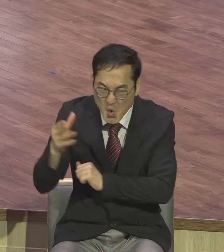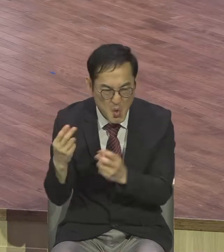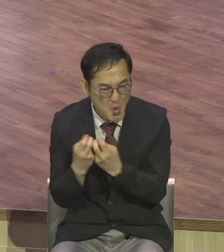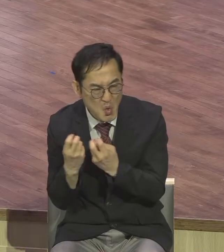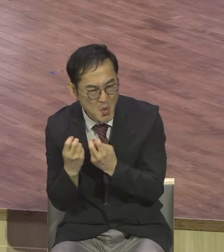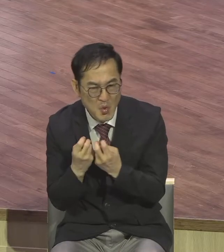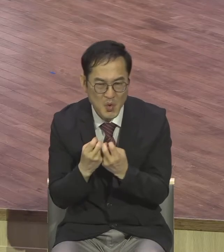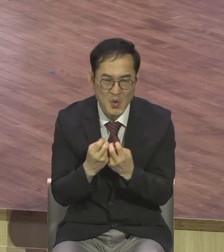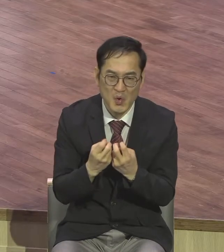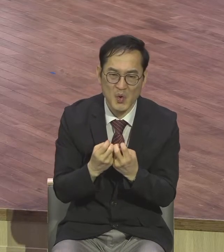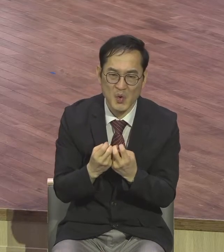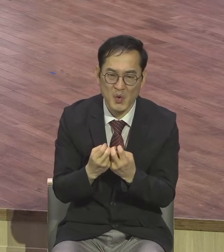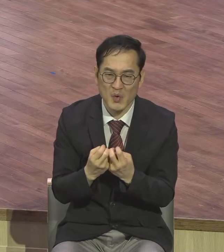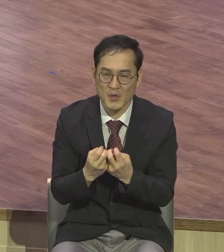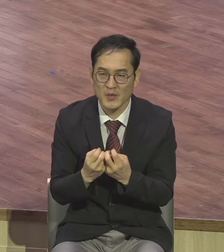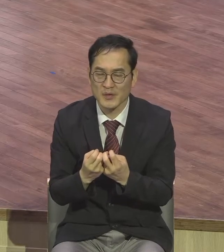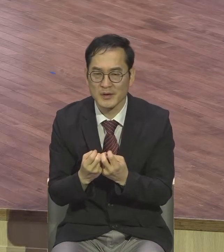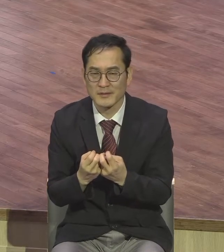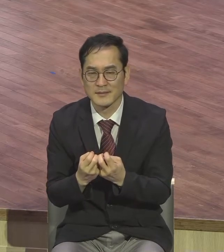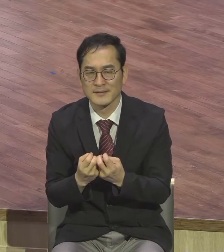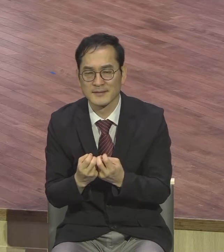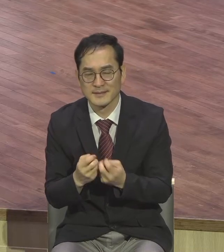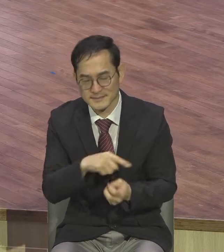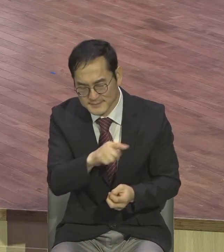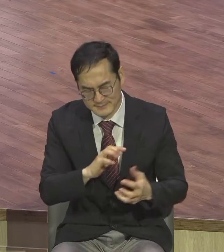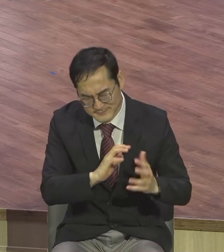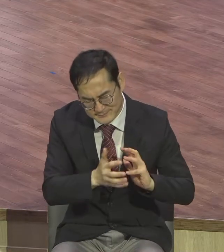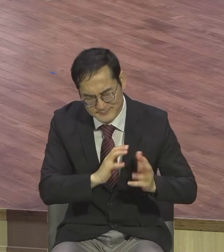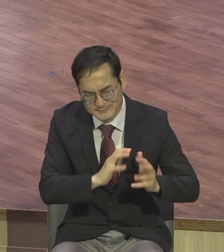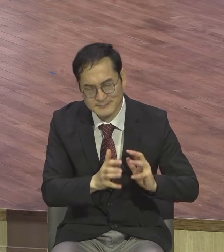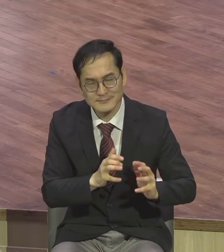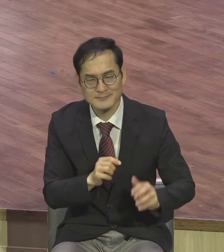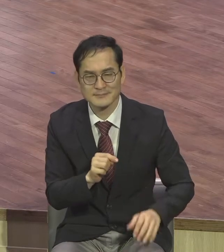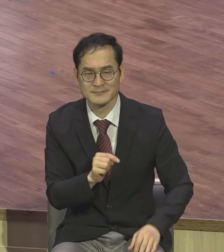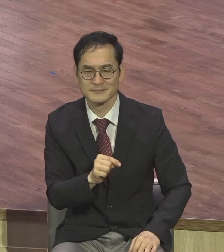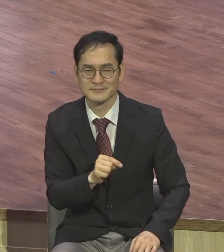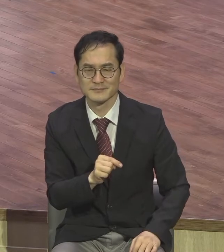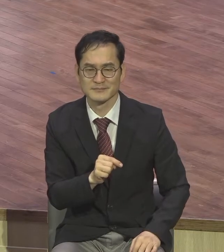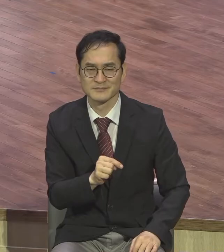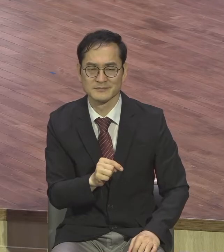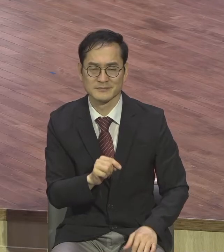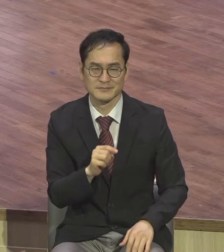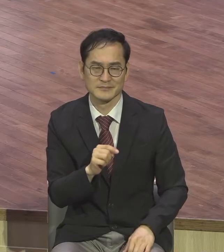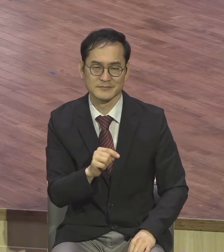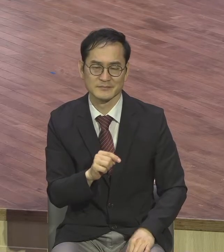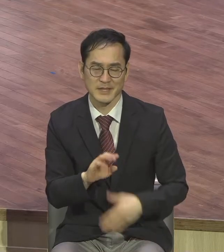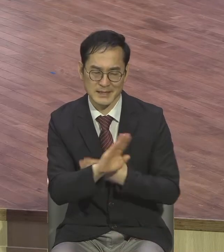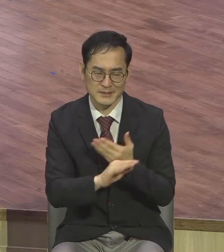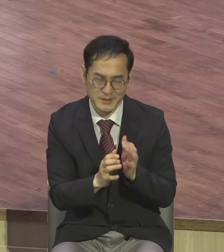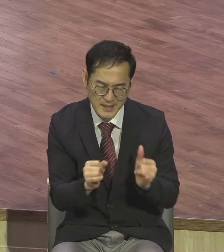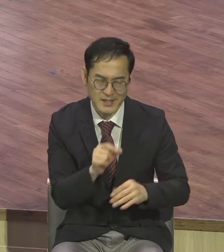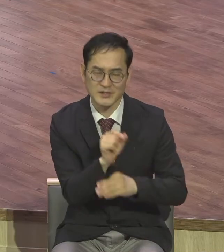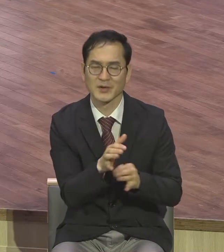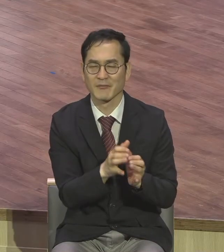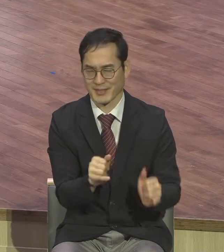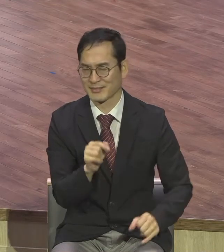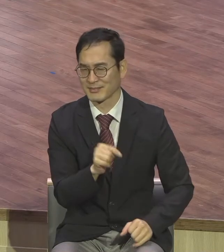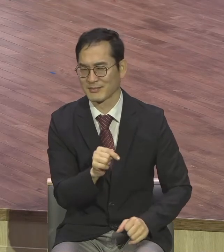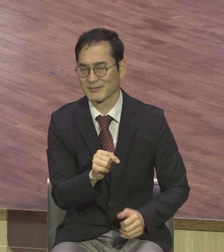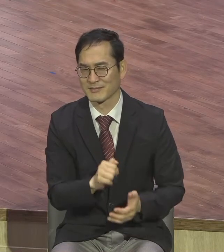척잡아서 죽이려고 하는 이러한 당시 유대 종교 지도자들의 모습이 쭉 나와